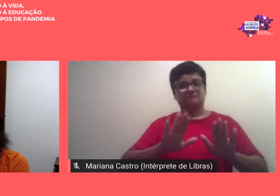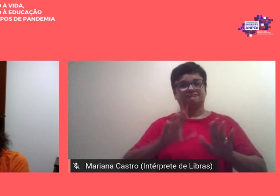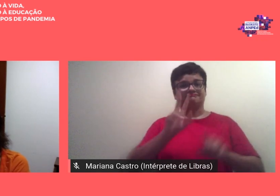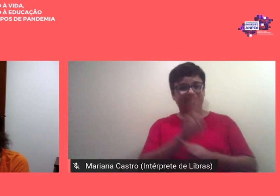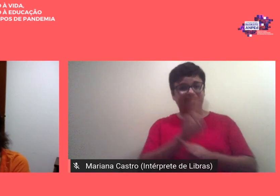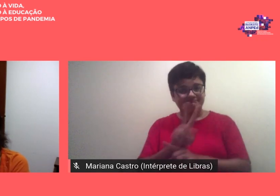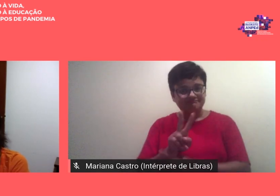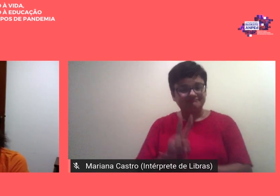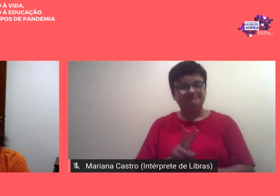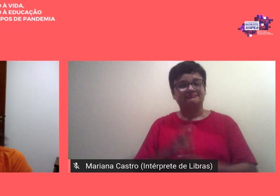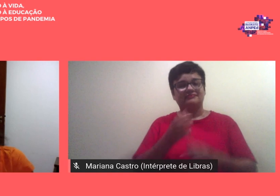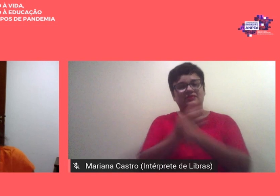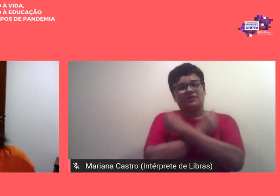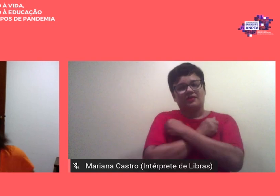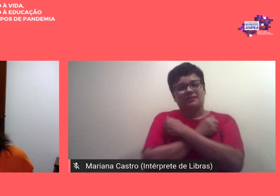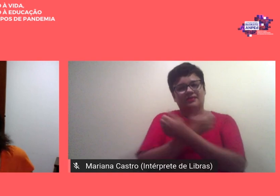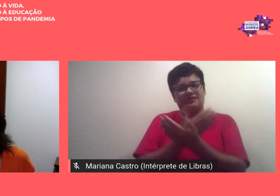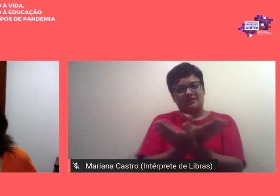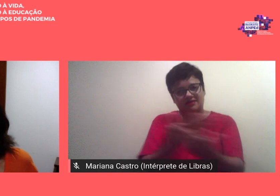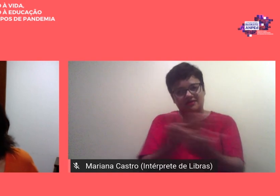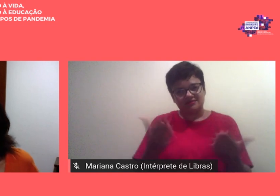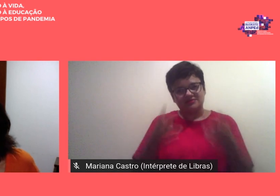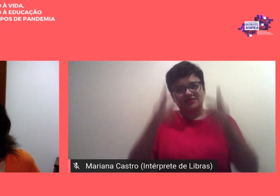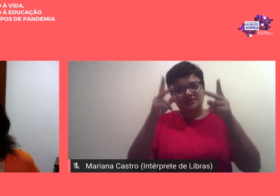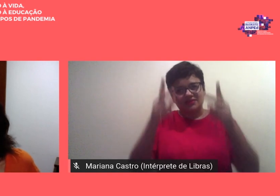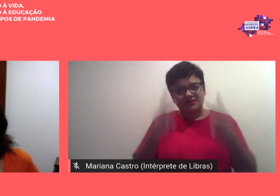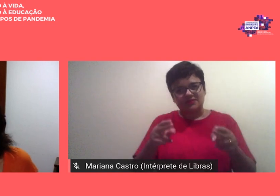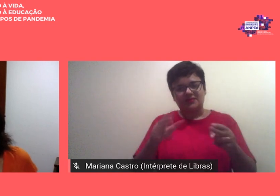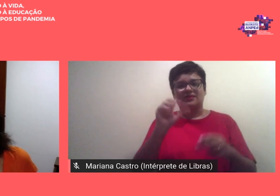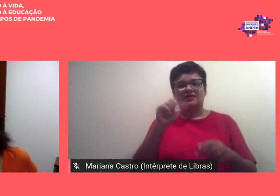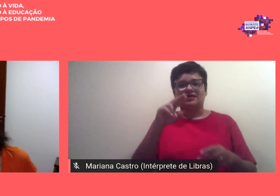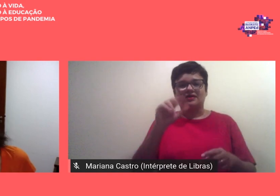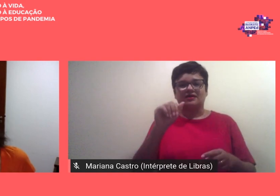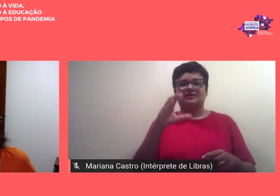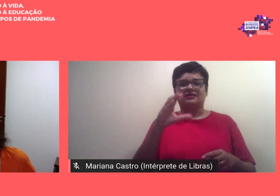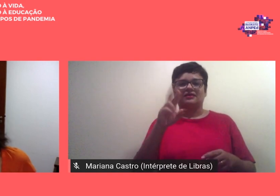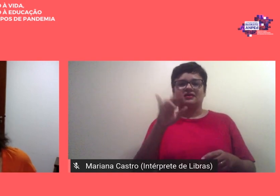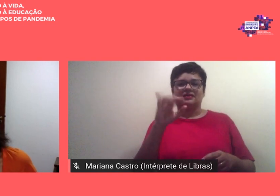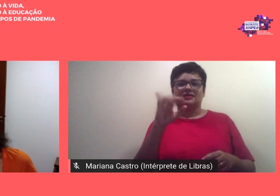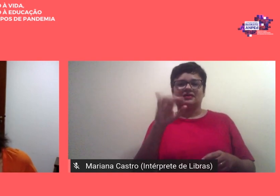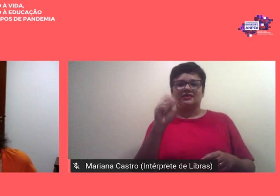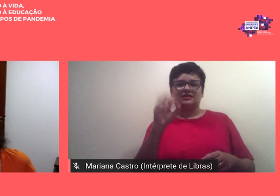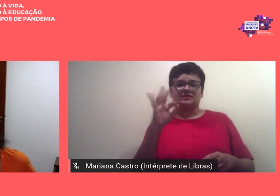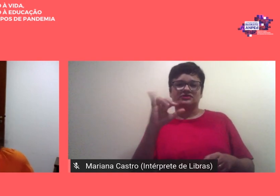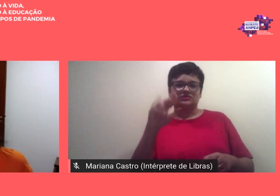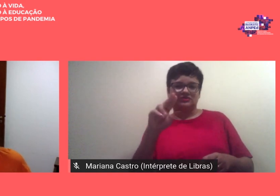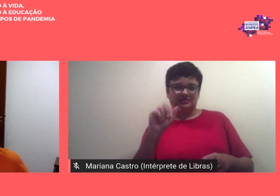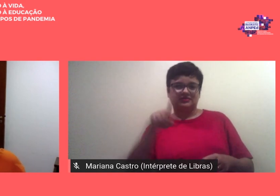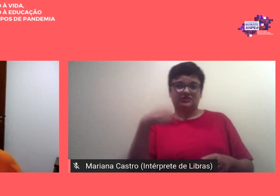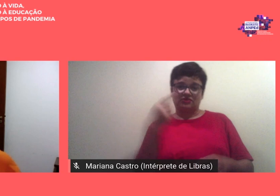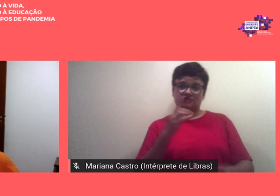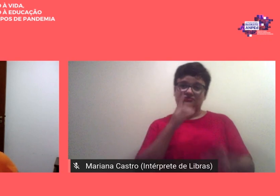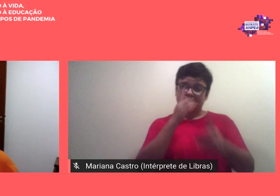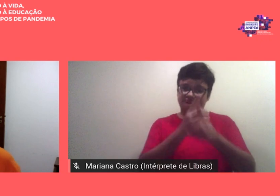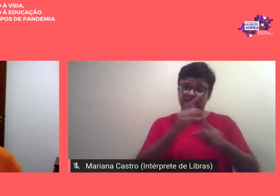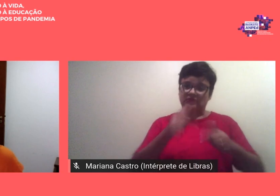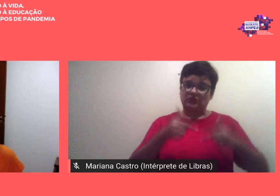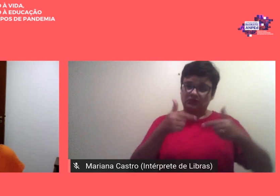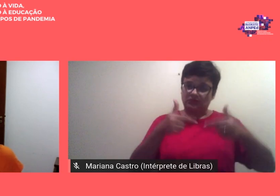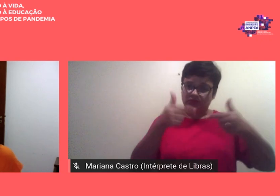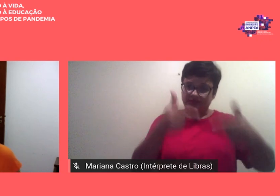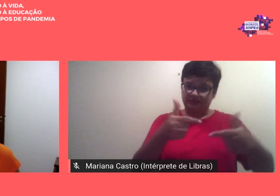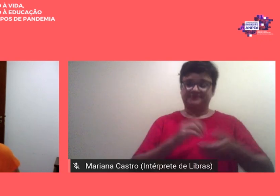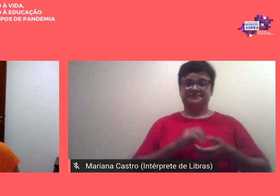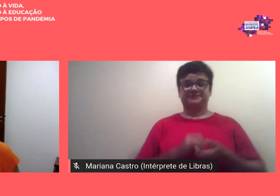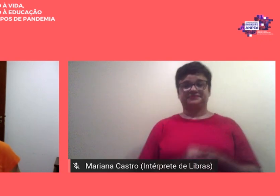a todos vocês e como falou nossa companheira Ana Cristina a gente se encontra aí na luta agora